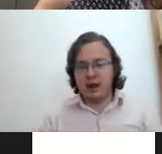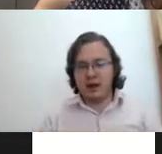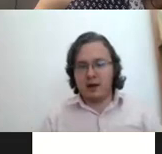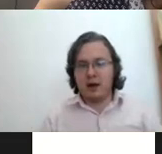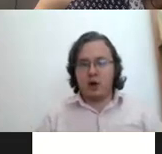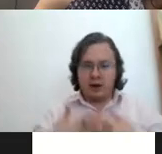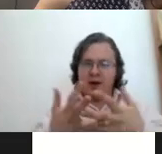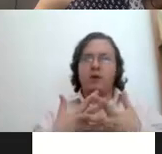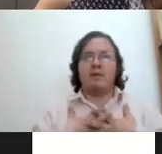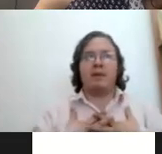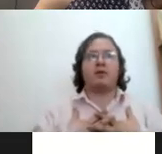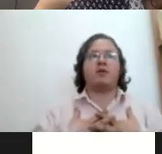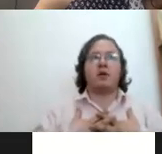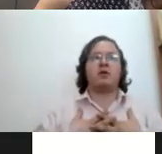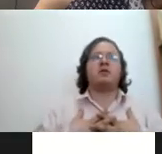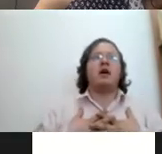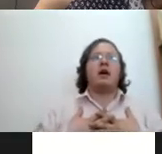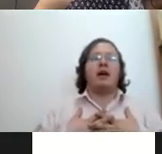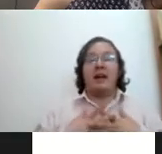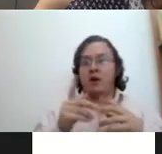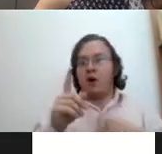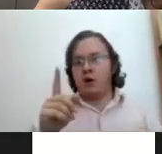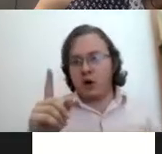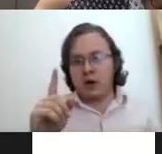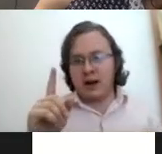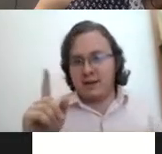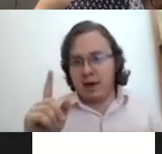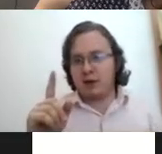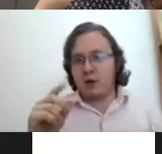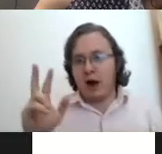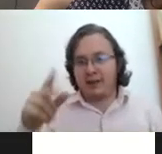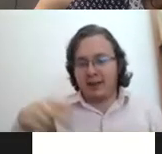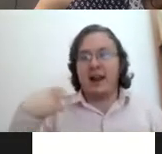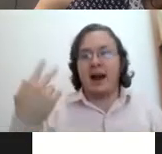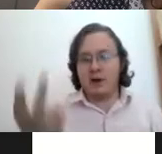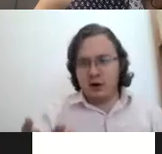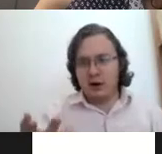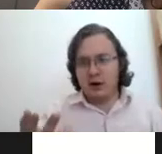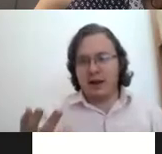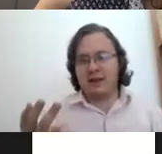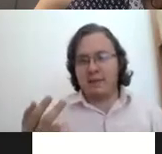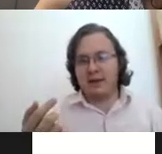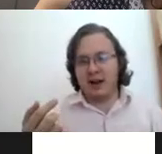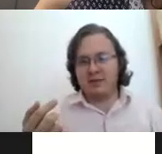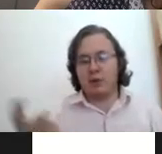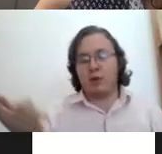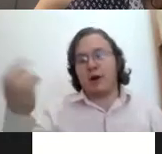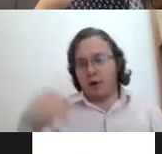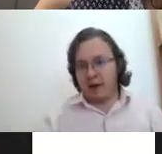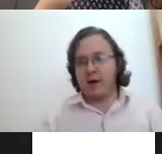yo les digo a mis papás son sordos y no no de nacimiento adquirieron la discapacidad por un error médico